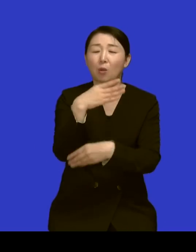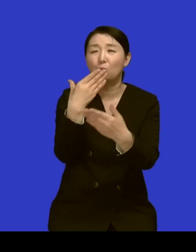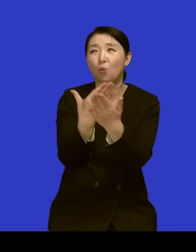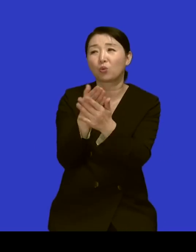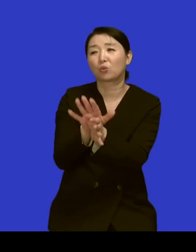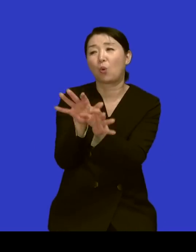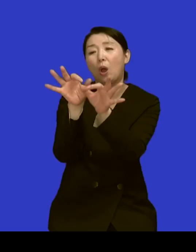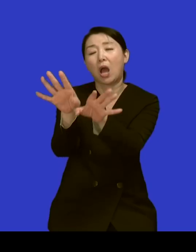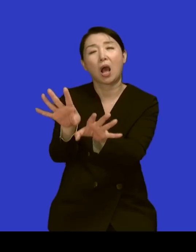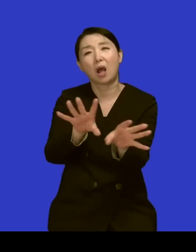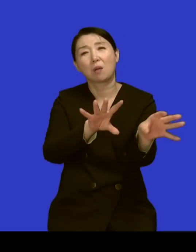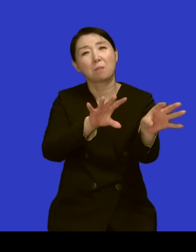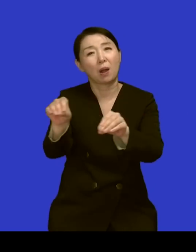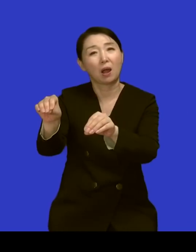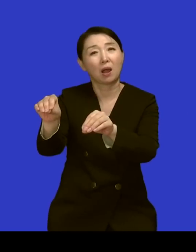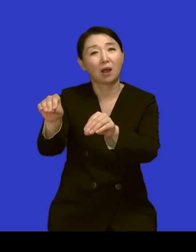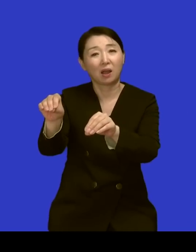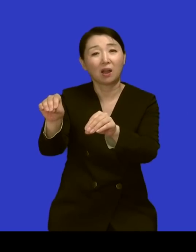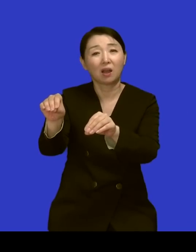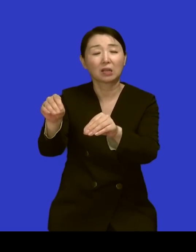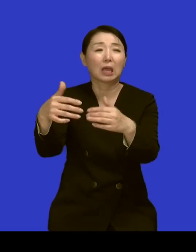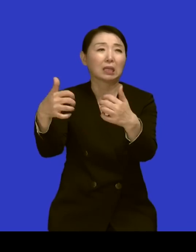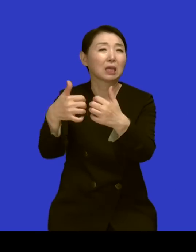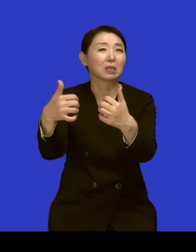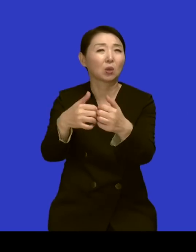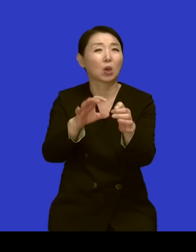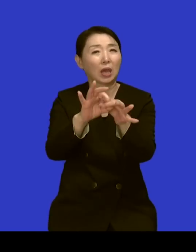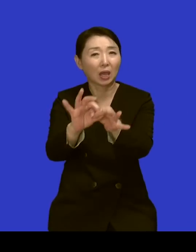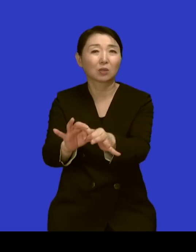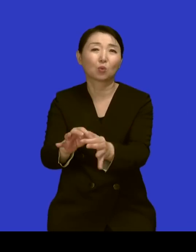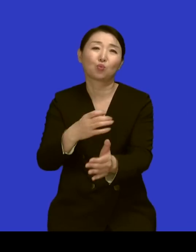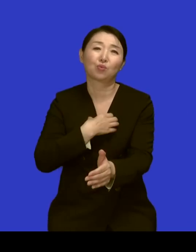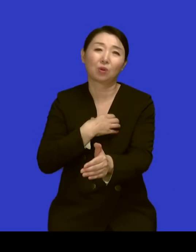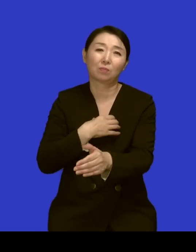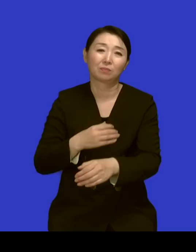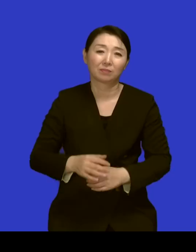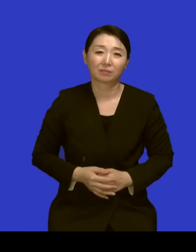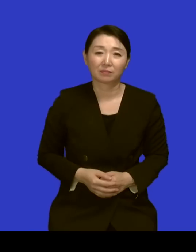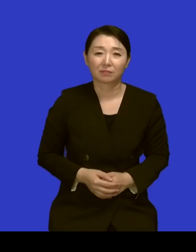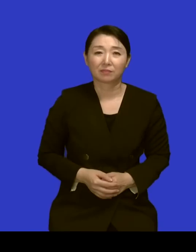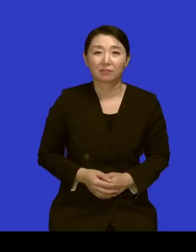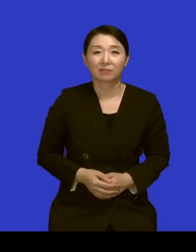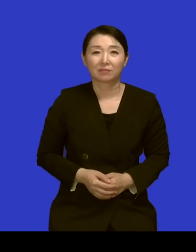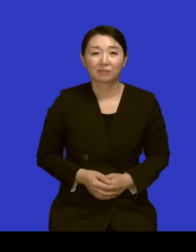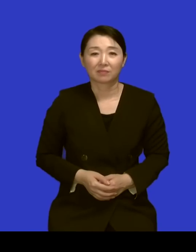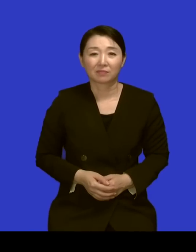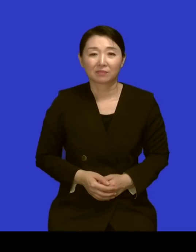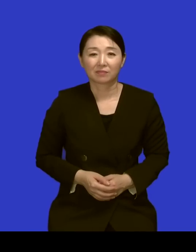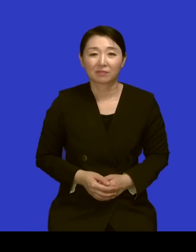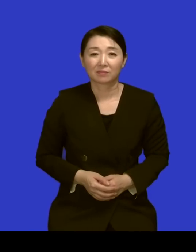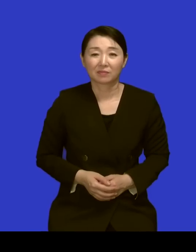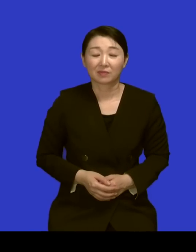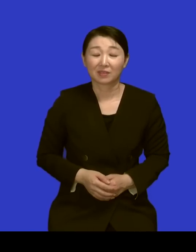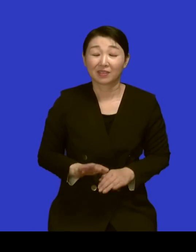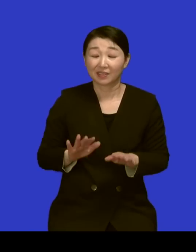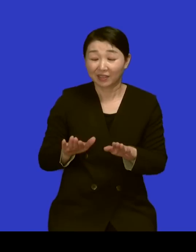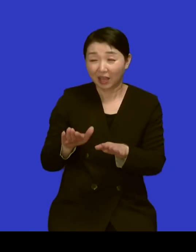네 계속 전제 내전 중이잖아요 네 내전 위험하고 그런데 이제 제가 이렇게 지금 13년째 하고 있어요 아